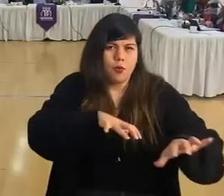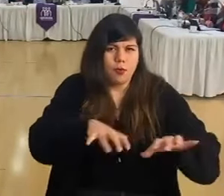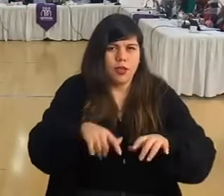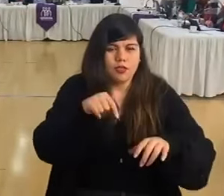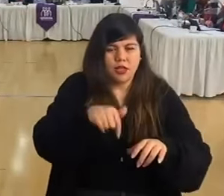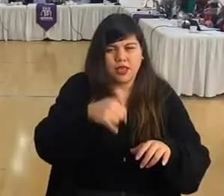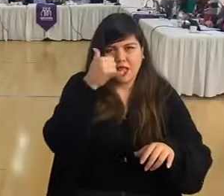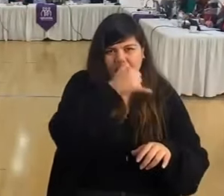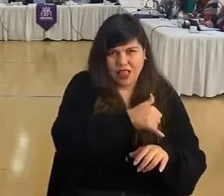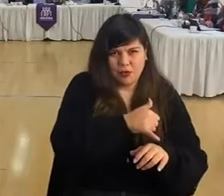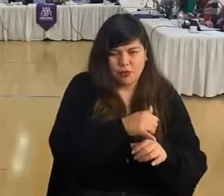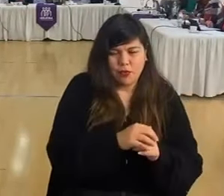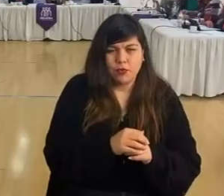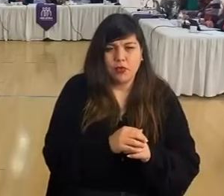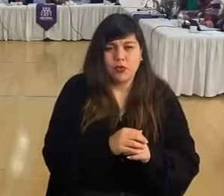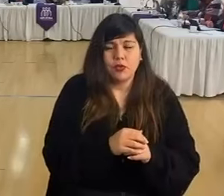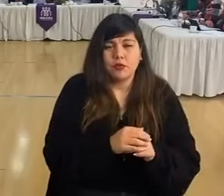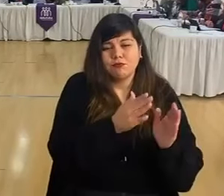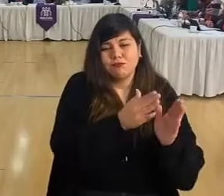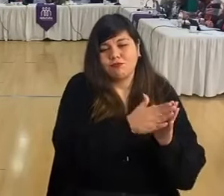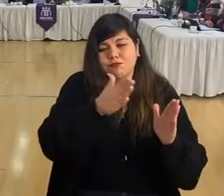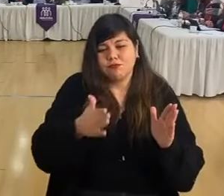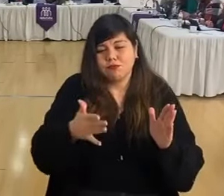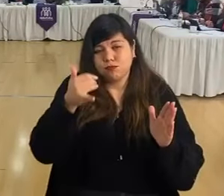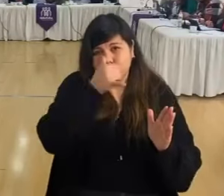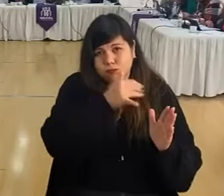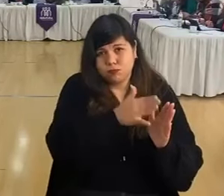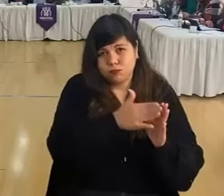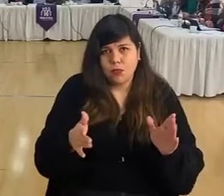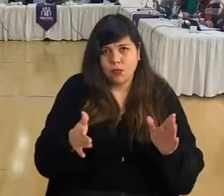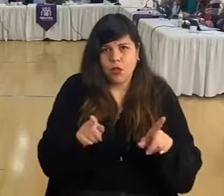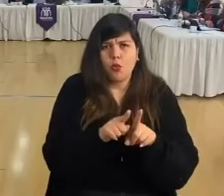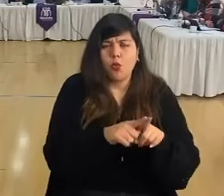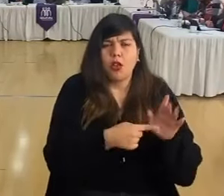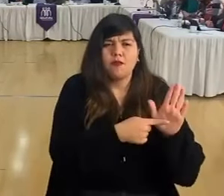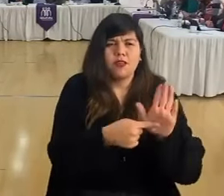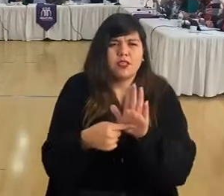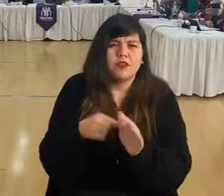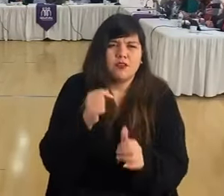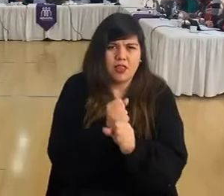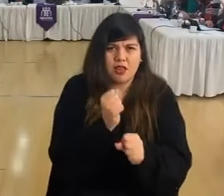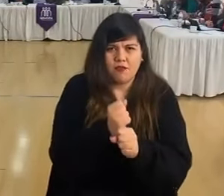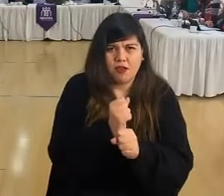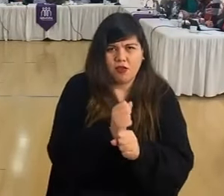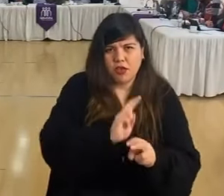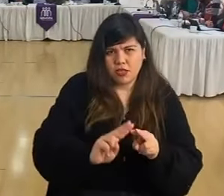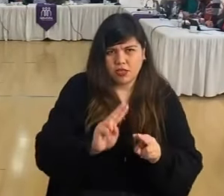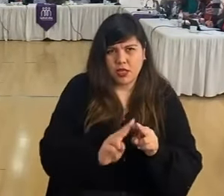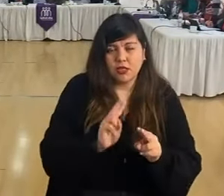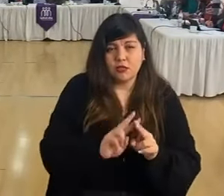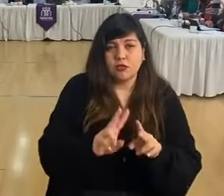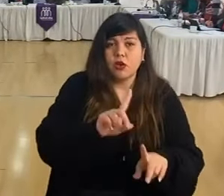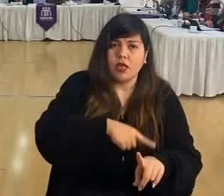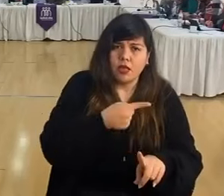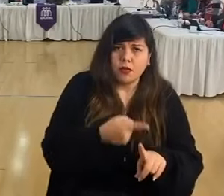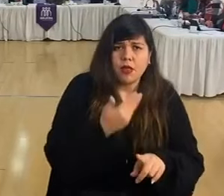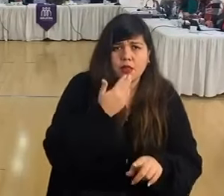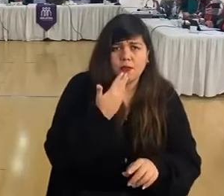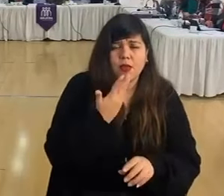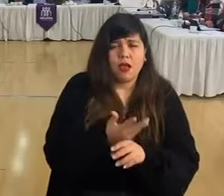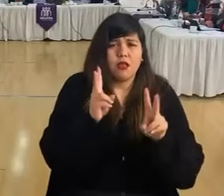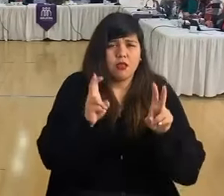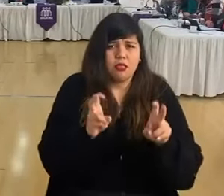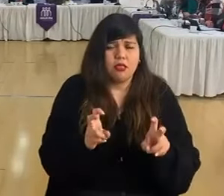este periodo. Es bastante visible el trabajo que se ha realizado y además hay cosas muy importantes,